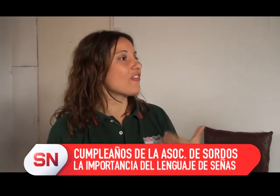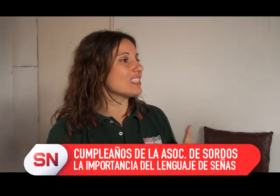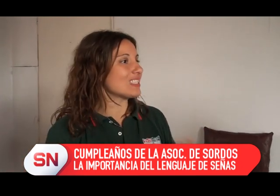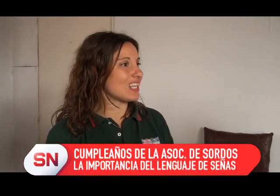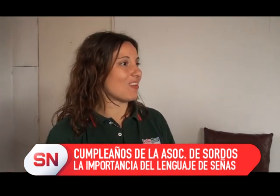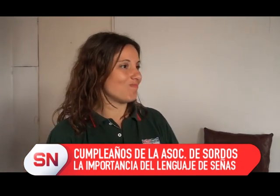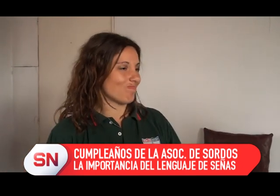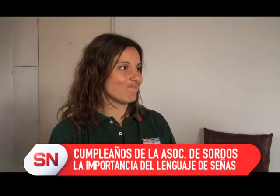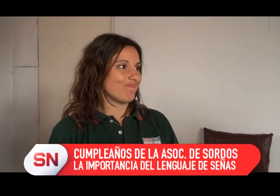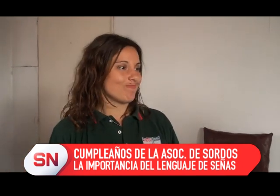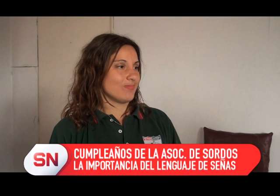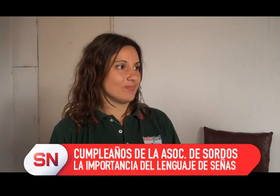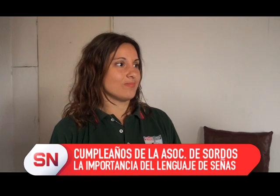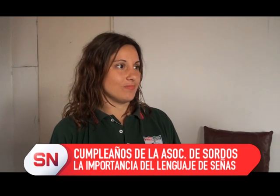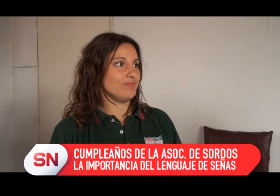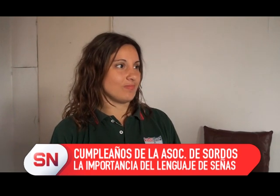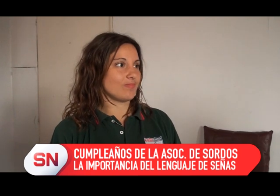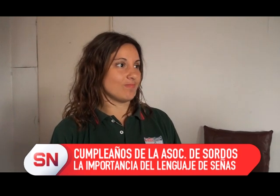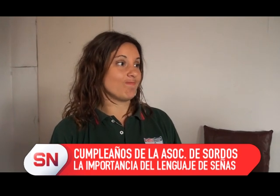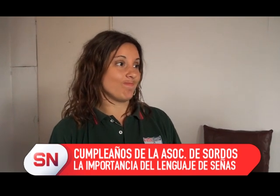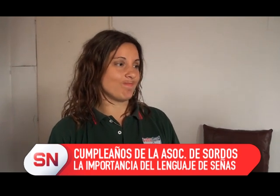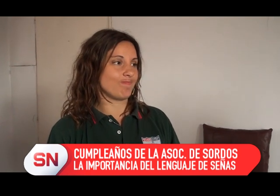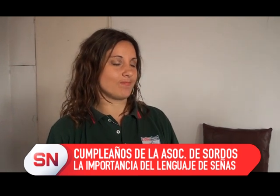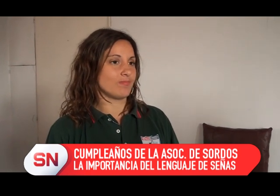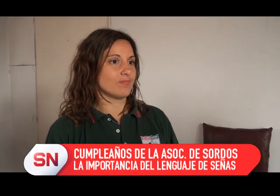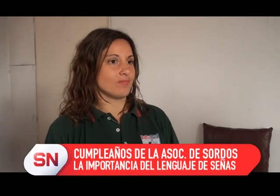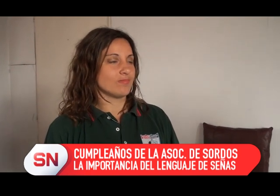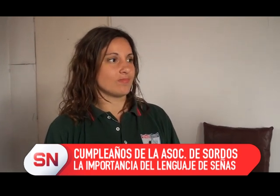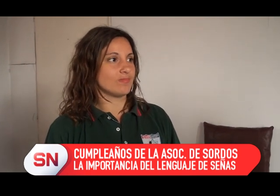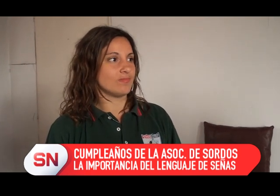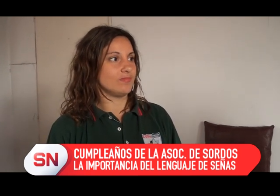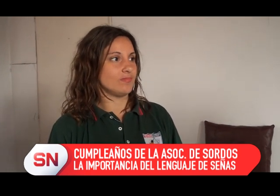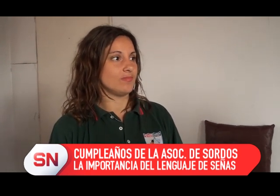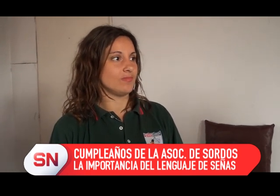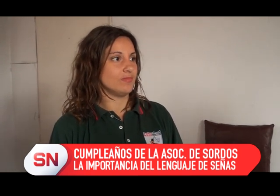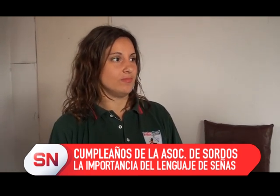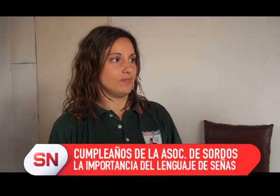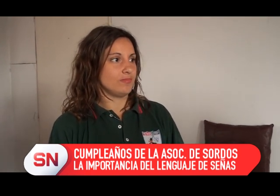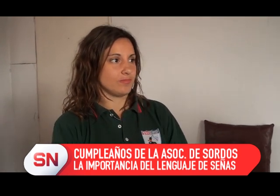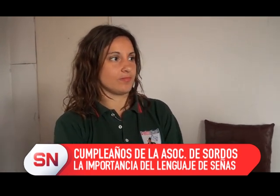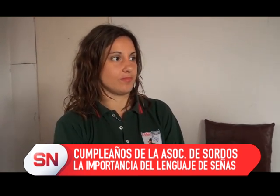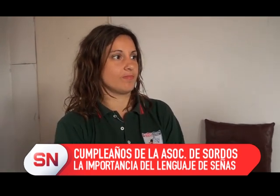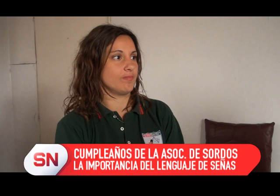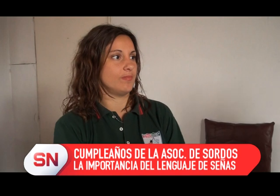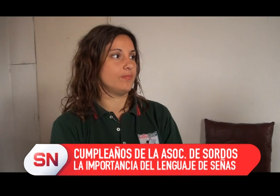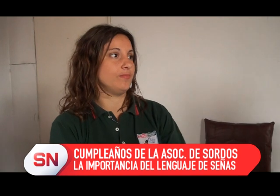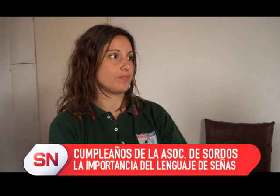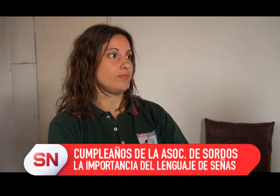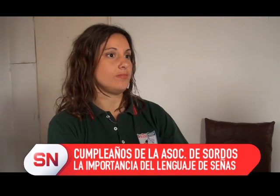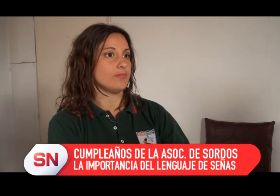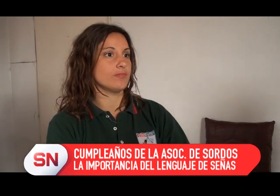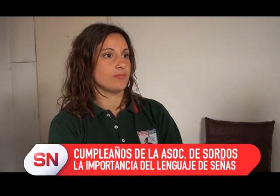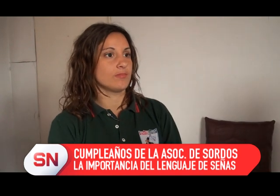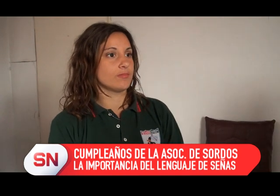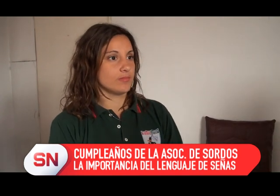mismo que no esté. No es fácil, hay que conseguir eso de que el chico por ahí pueda aprender como todos los compañeros, de la